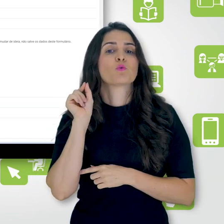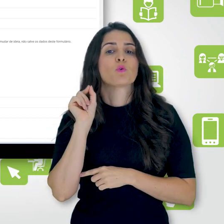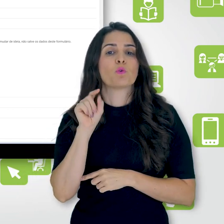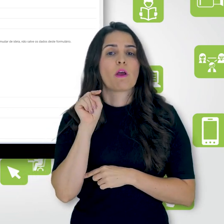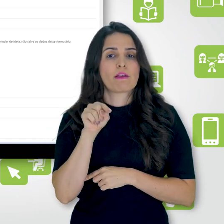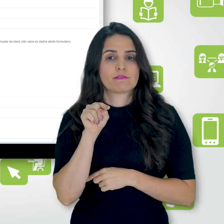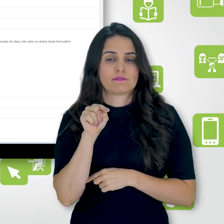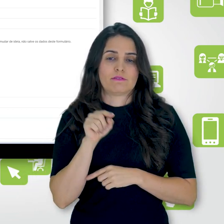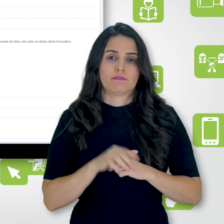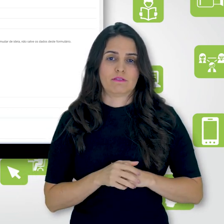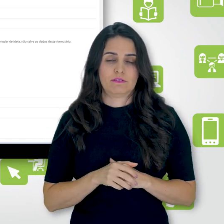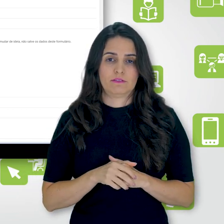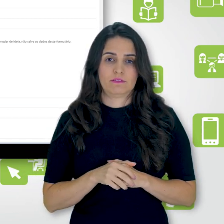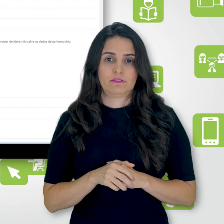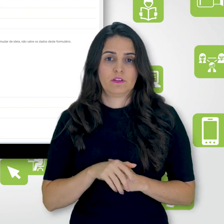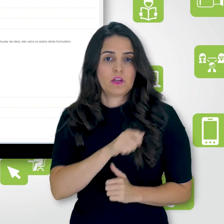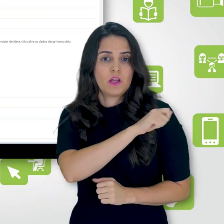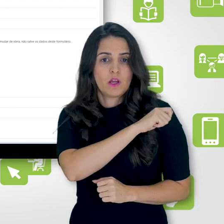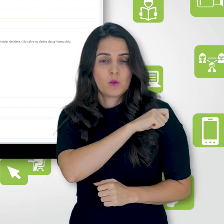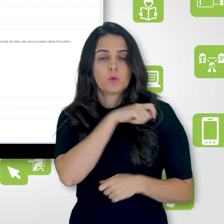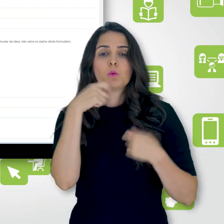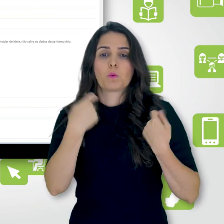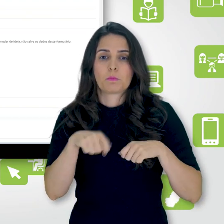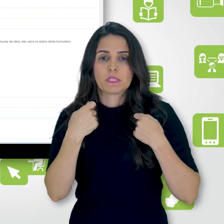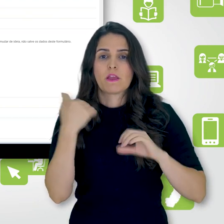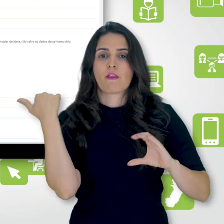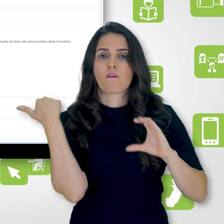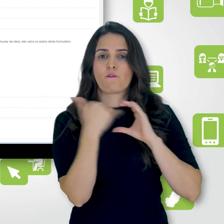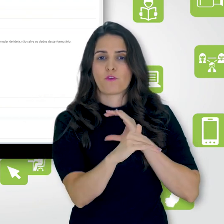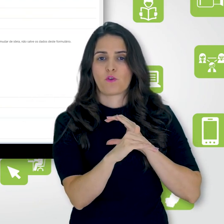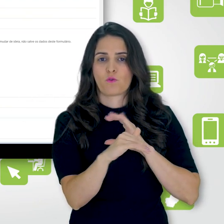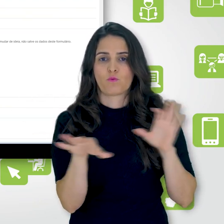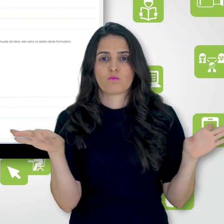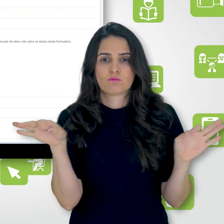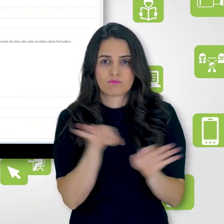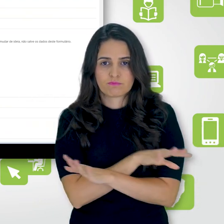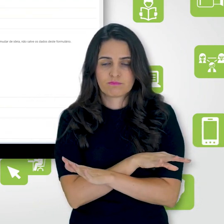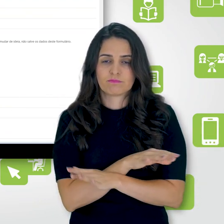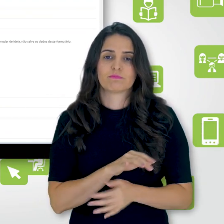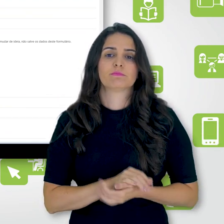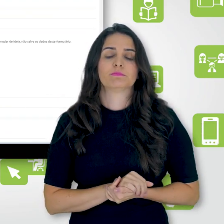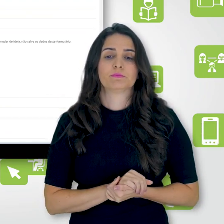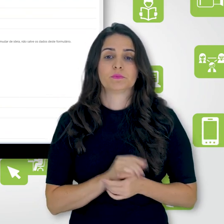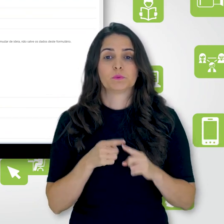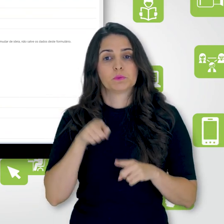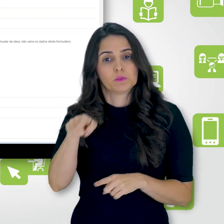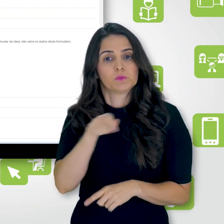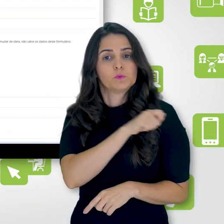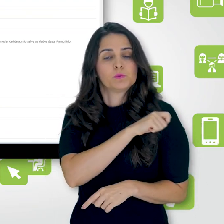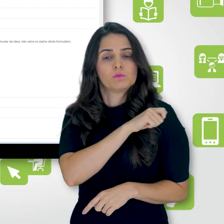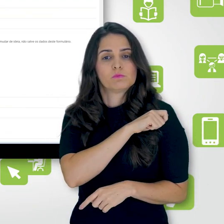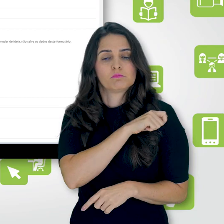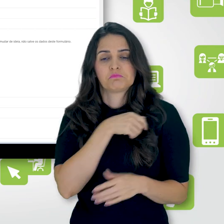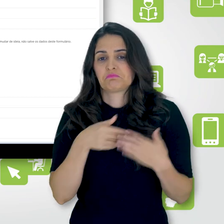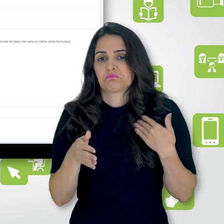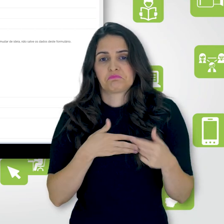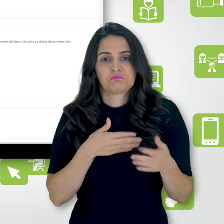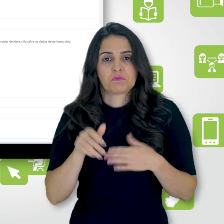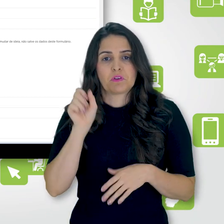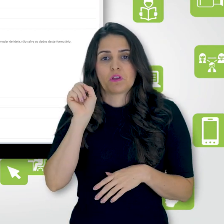esta opção. O aluno deverá fazer um envio para concluí-la. Porque do ponto de vista do aluno,